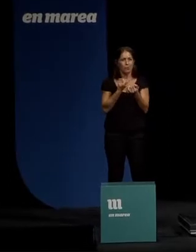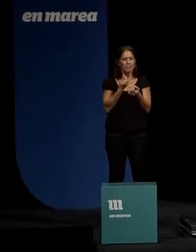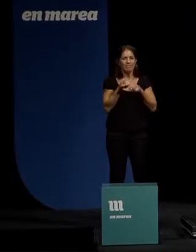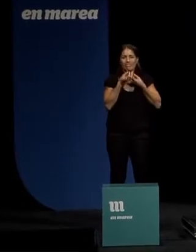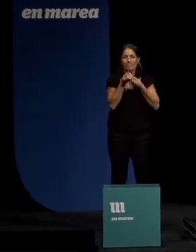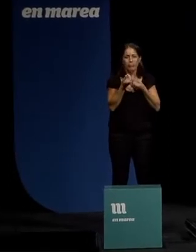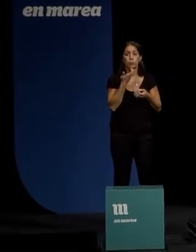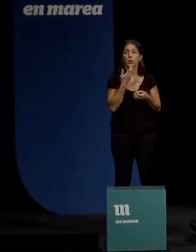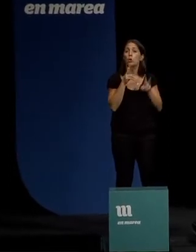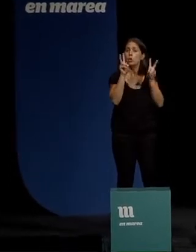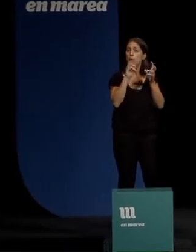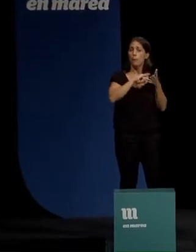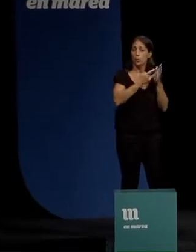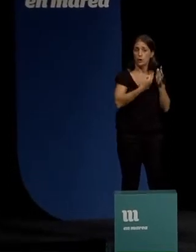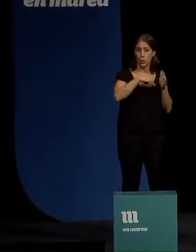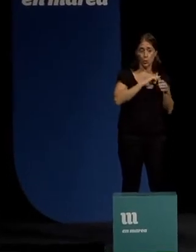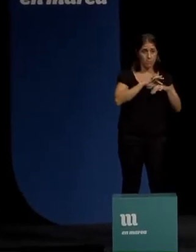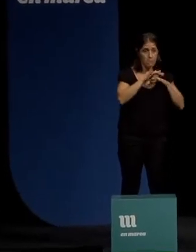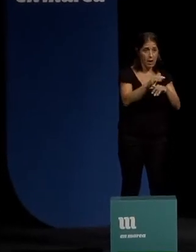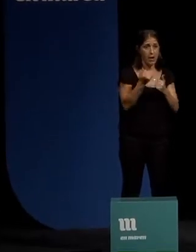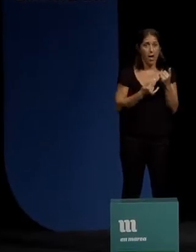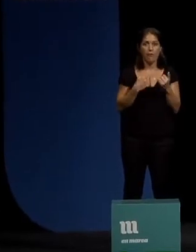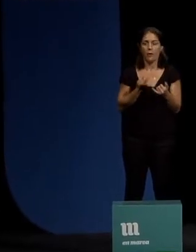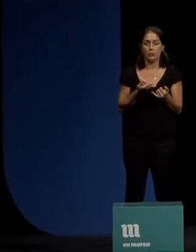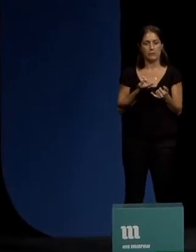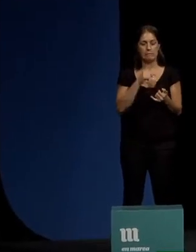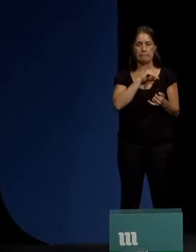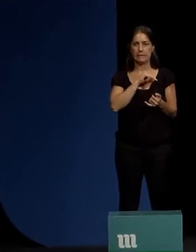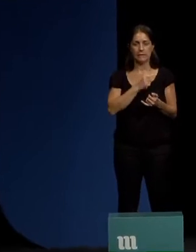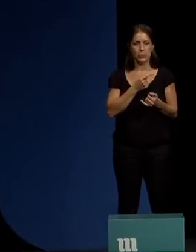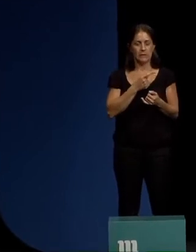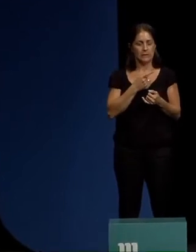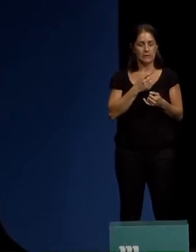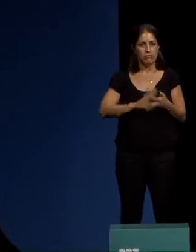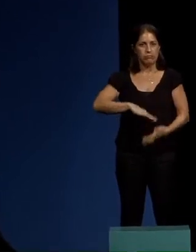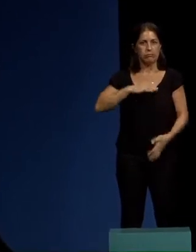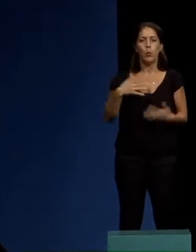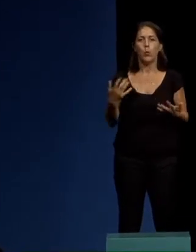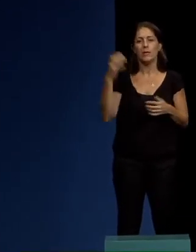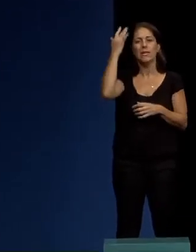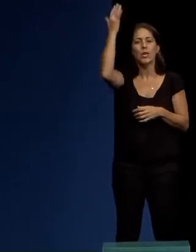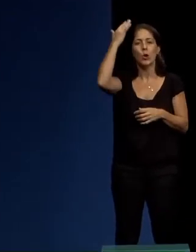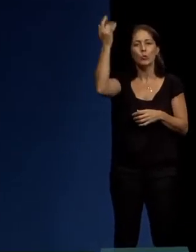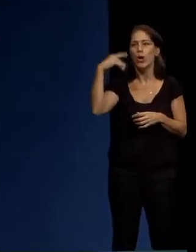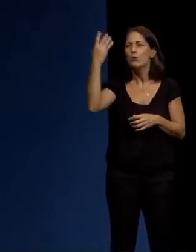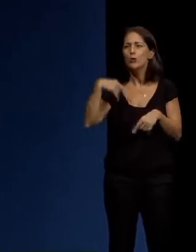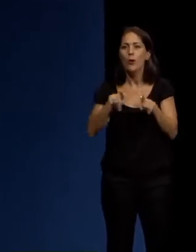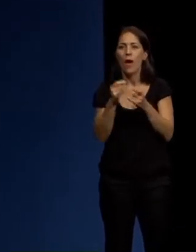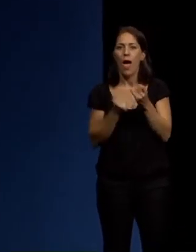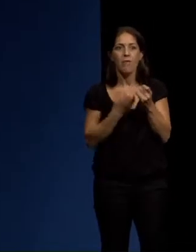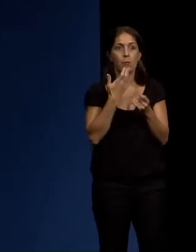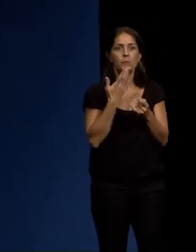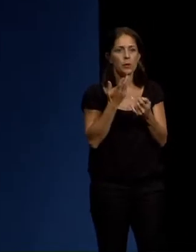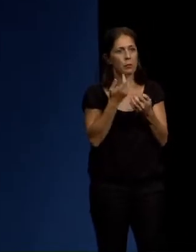deste proxecto que em Marea sempre me invade o mesmo sentimento, a ilusión. A ilusión que me produce estar diante da